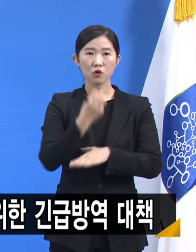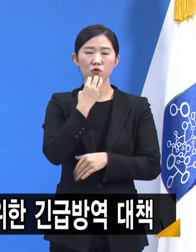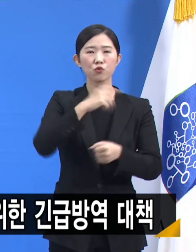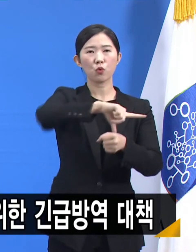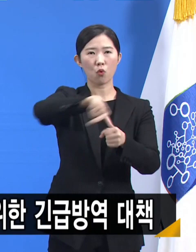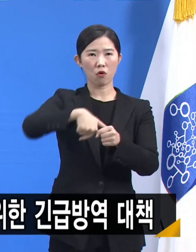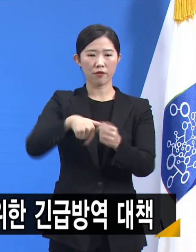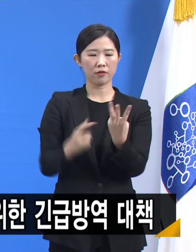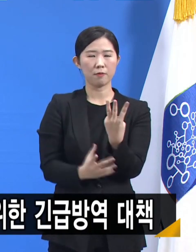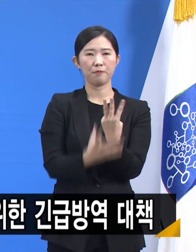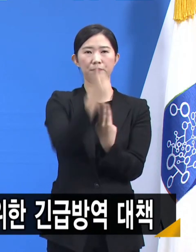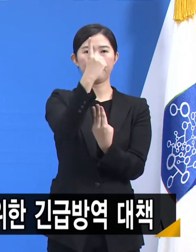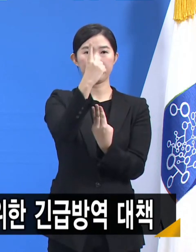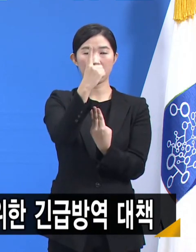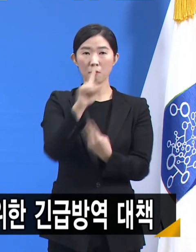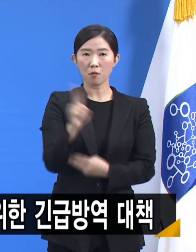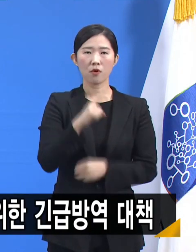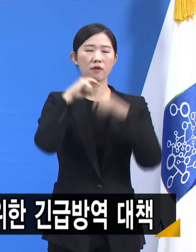방안을 마련했습니다.